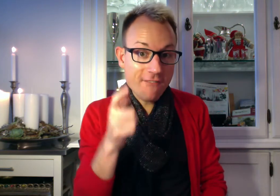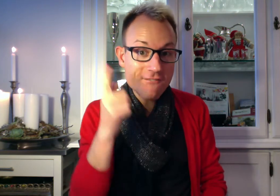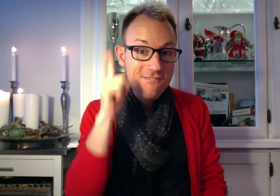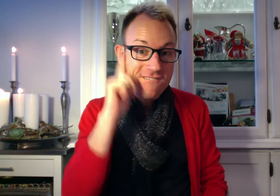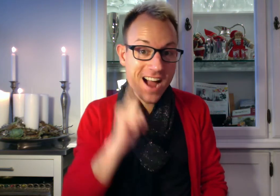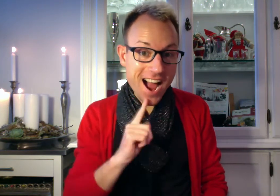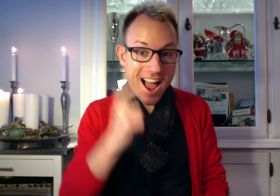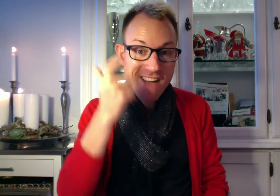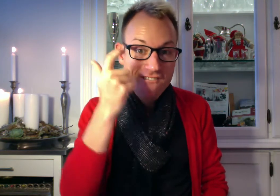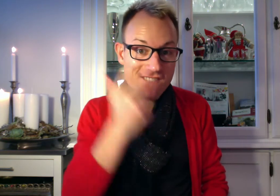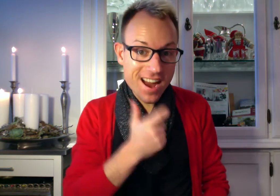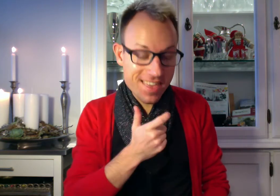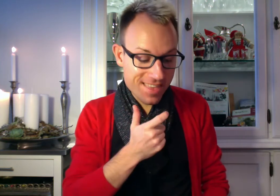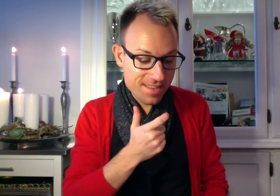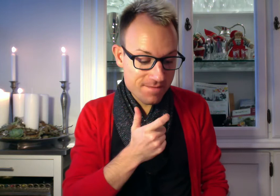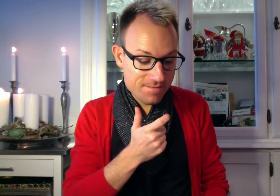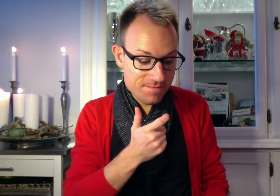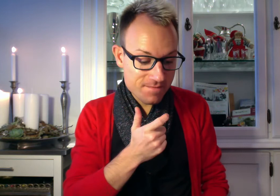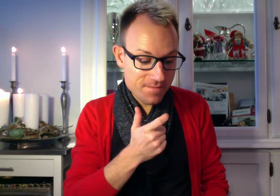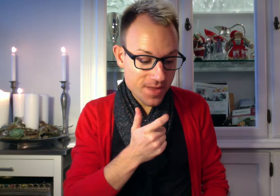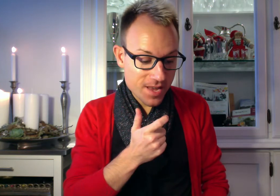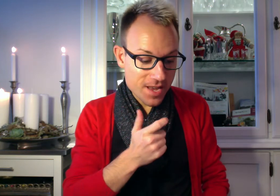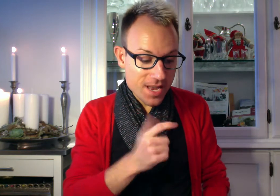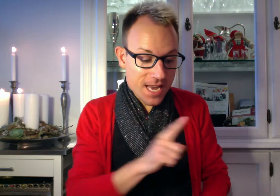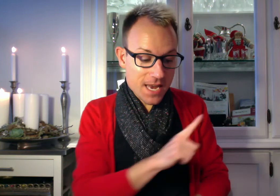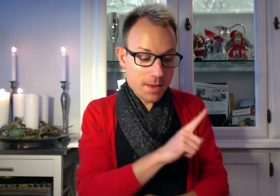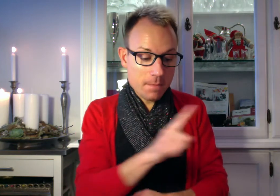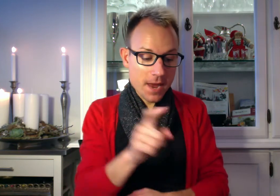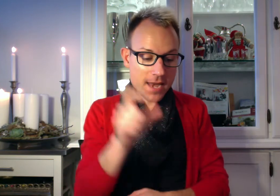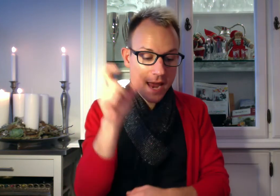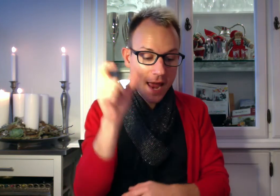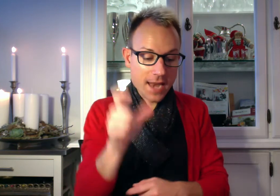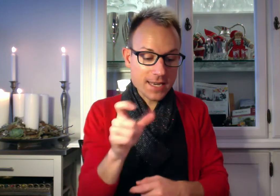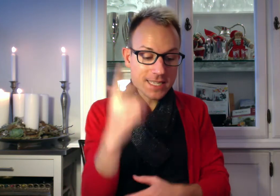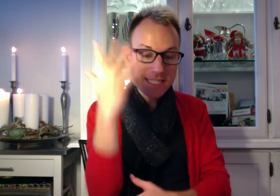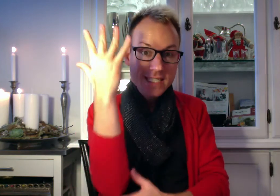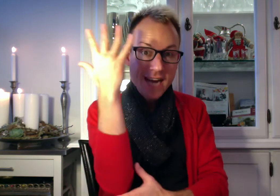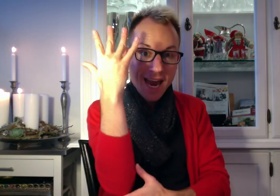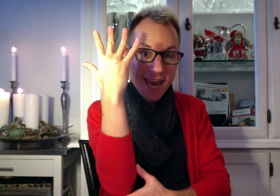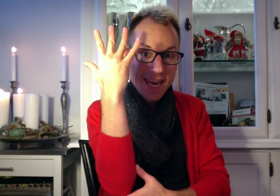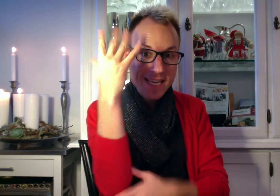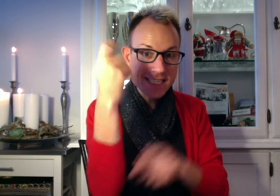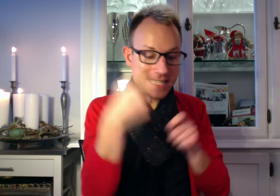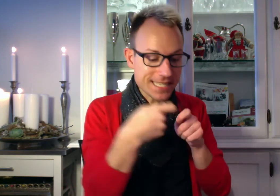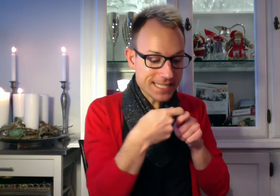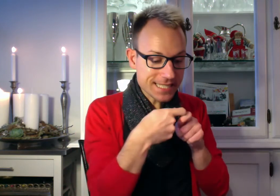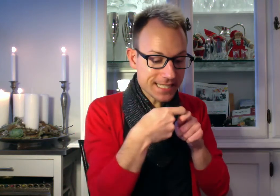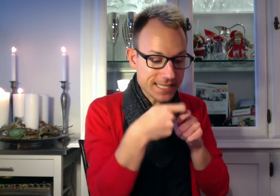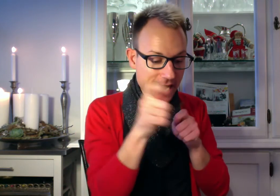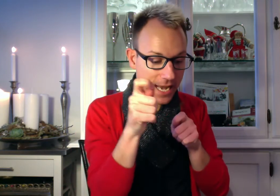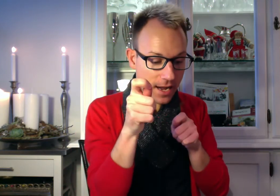At far er fred. Imend hans træ tænder.